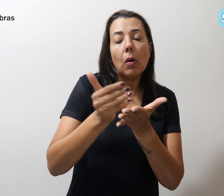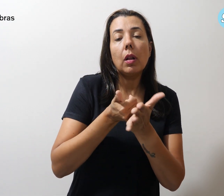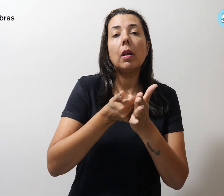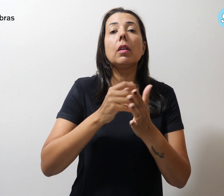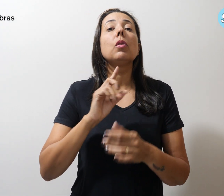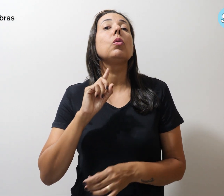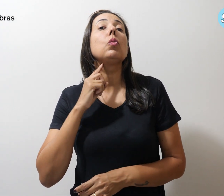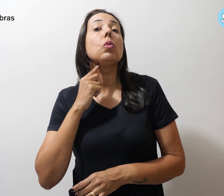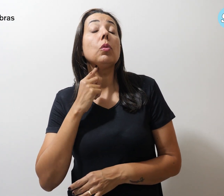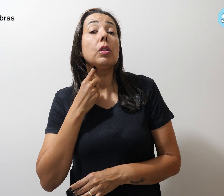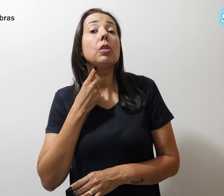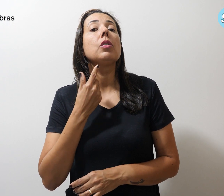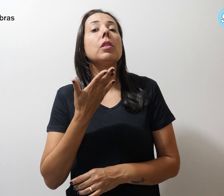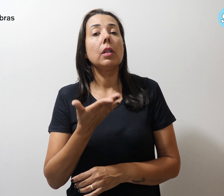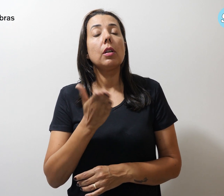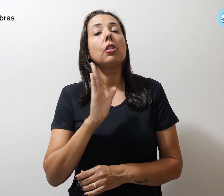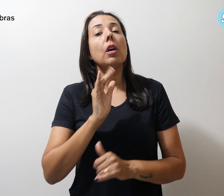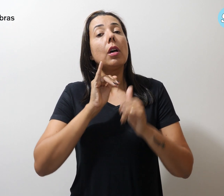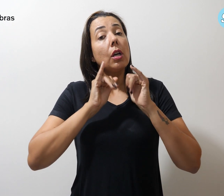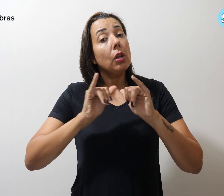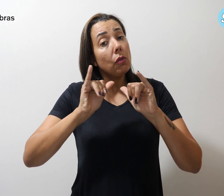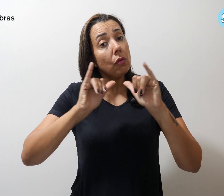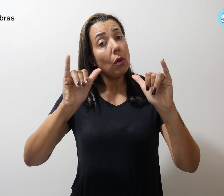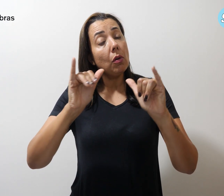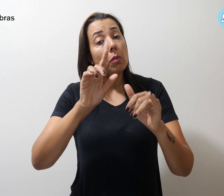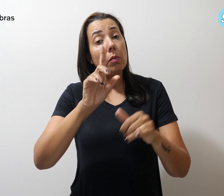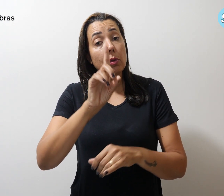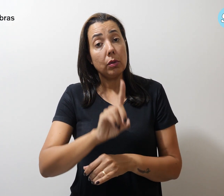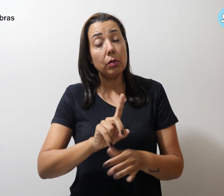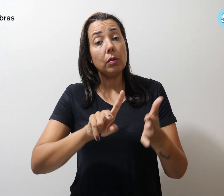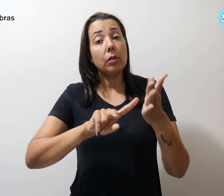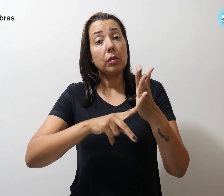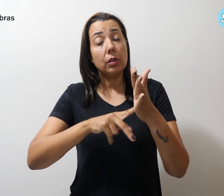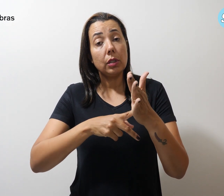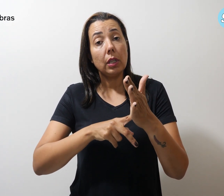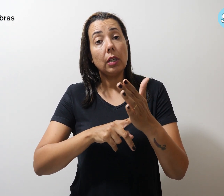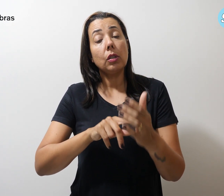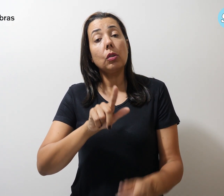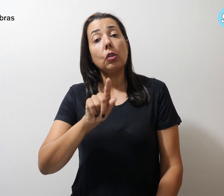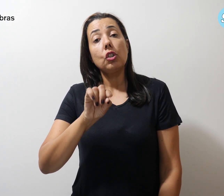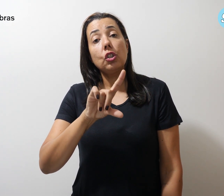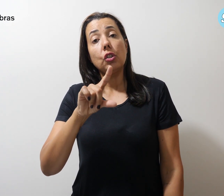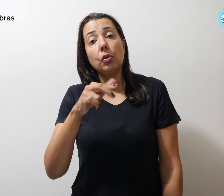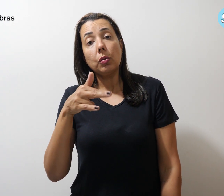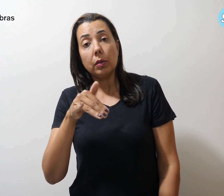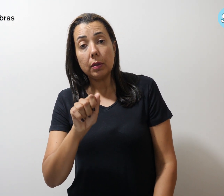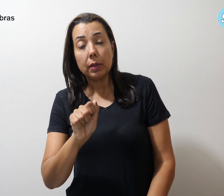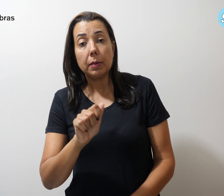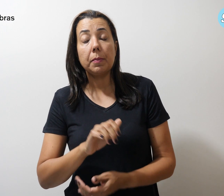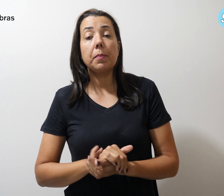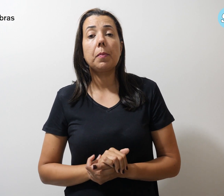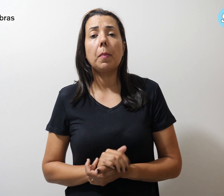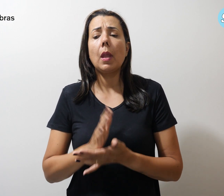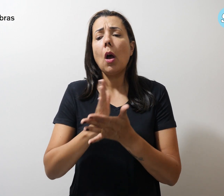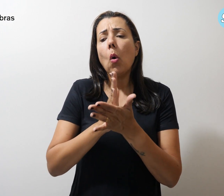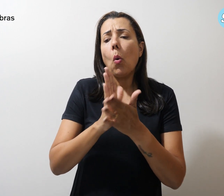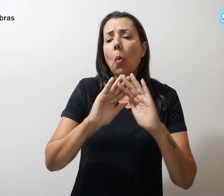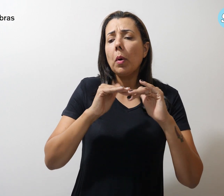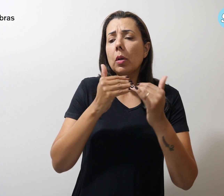Segundo informa a diretora do Sindicato, Gilza Camilo. Algumas escolas já se